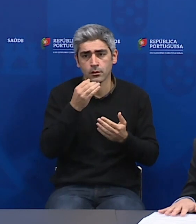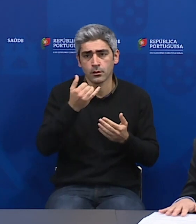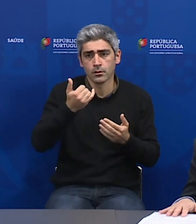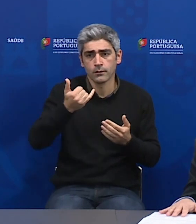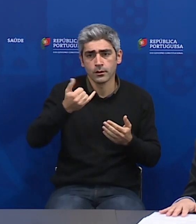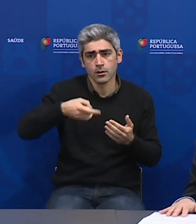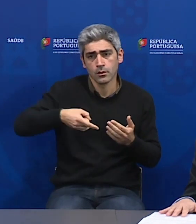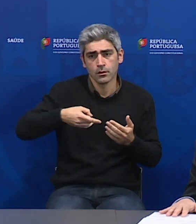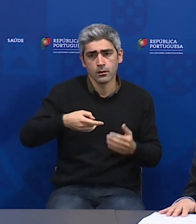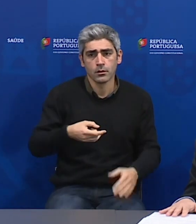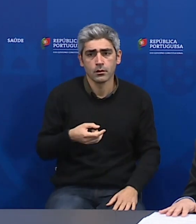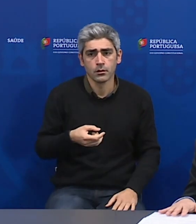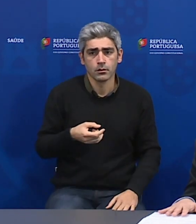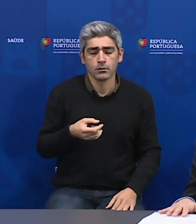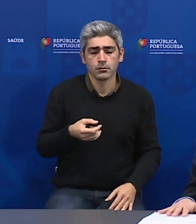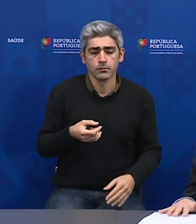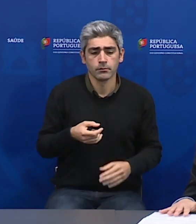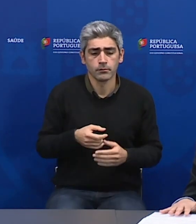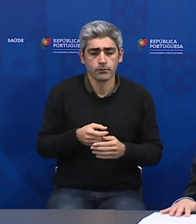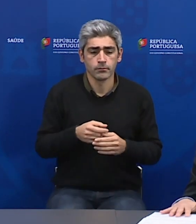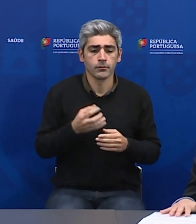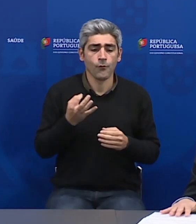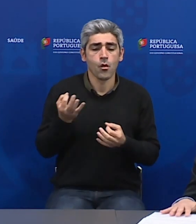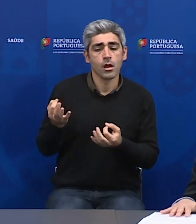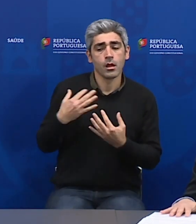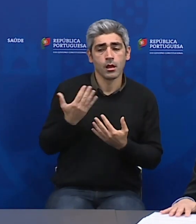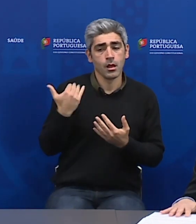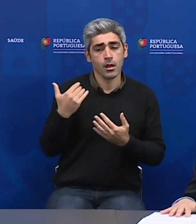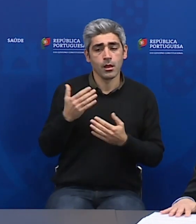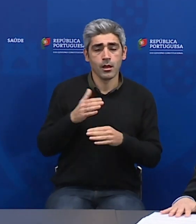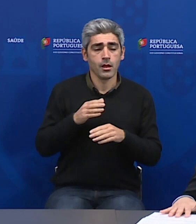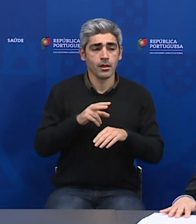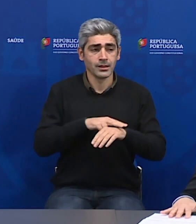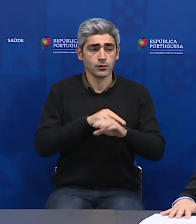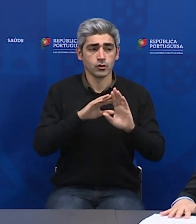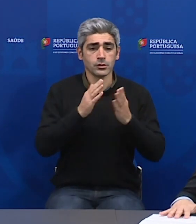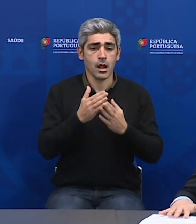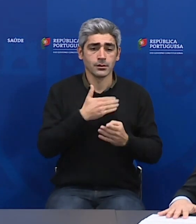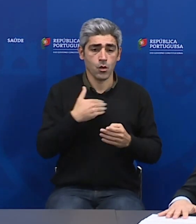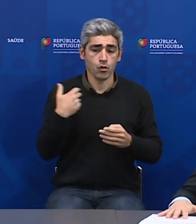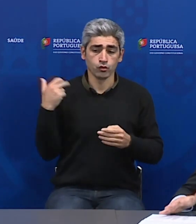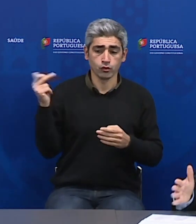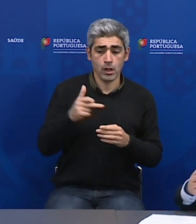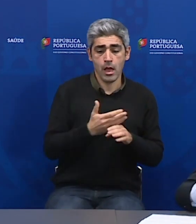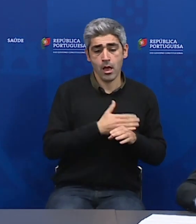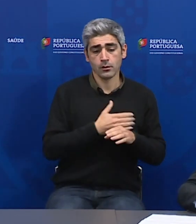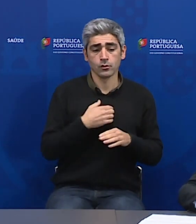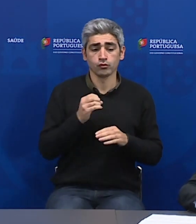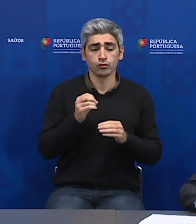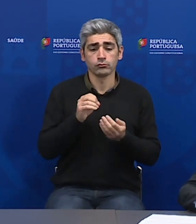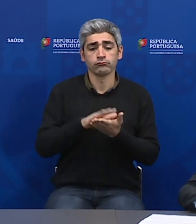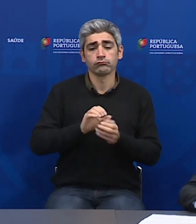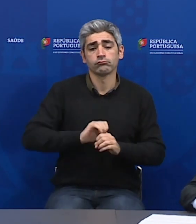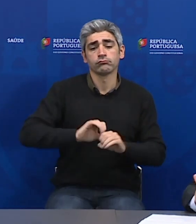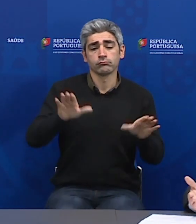29. Foi as indicações que me deram da DGS antes de vir para... Porque ainda não tinha sido